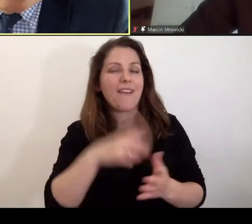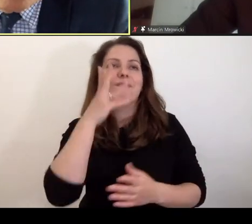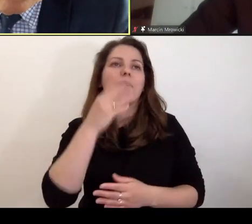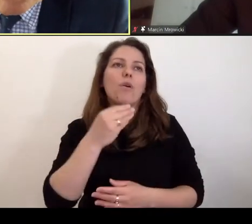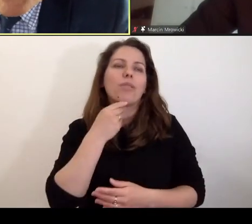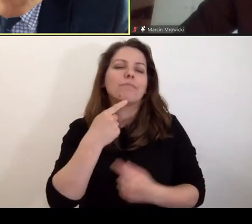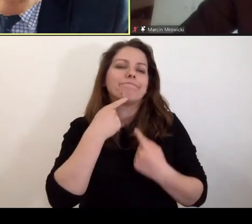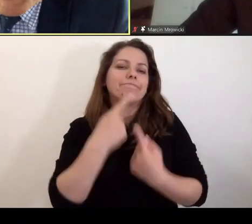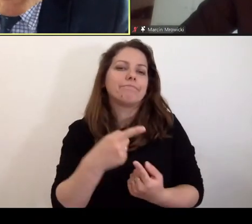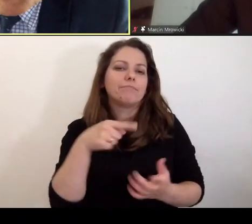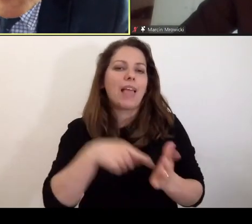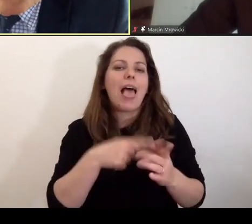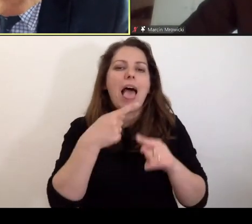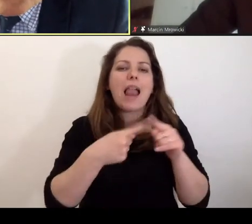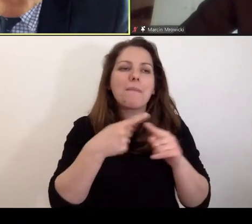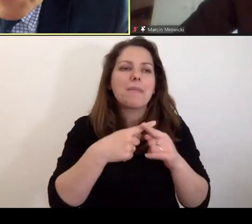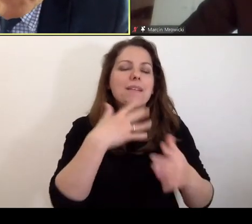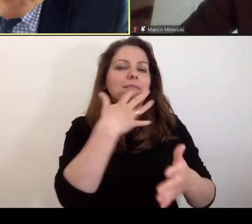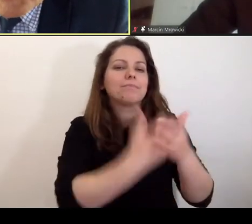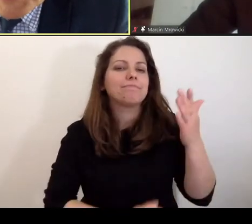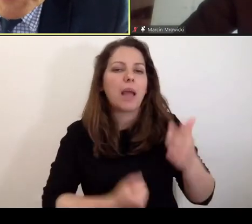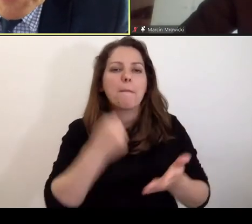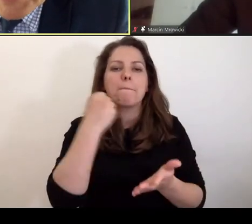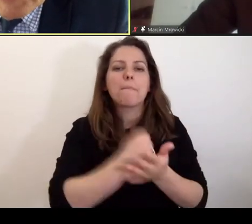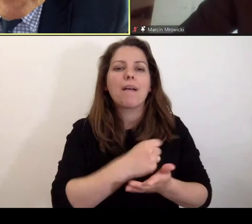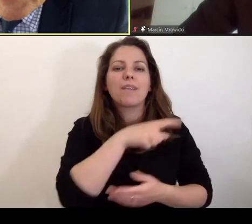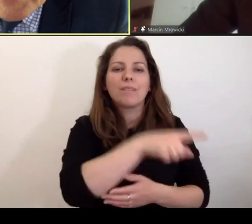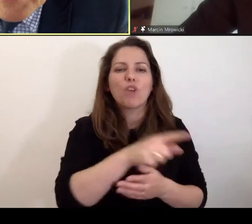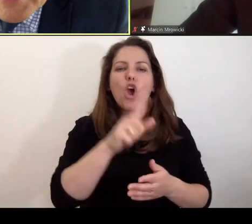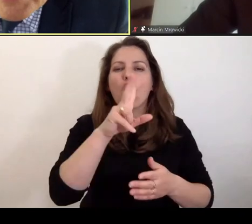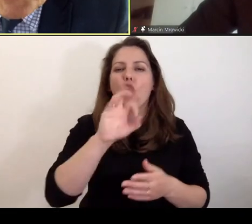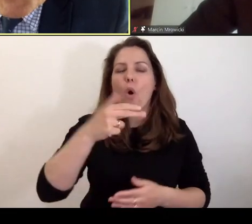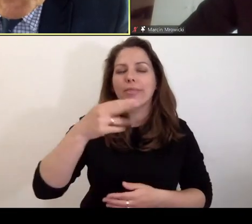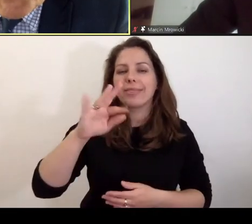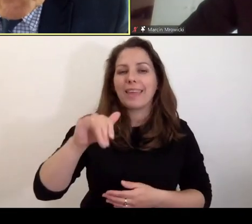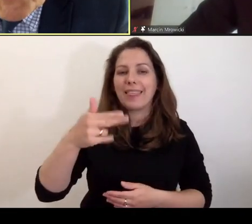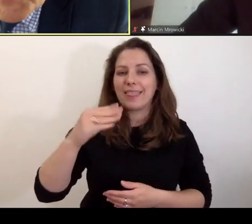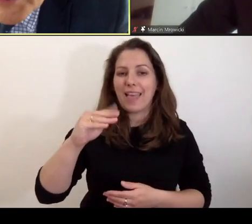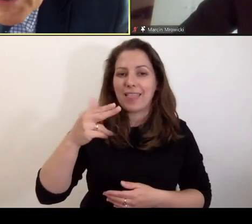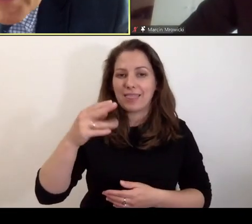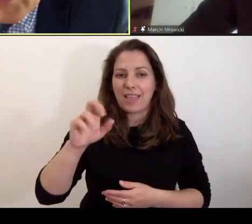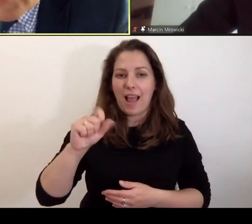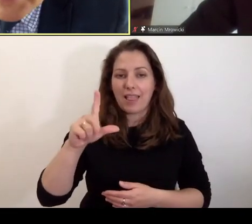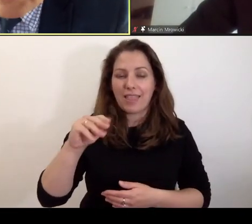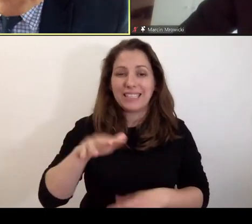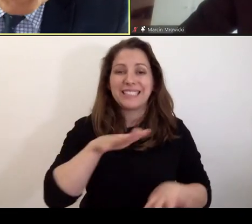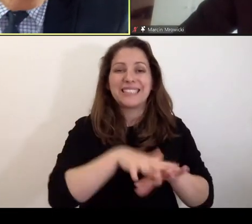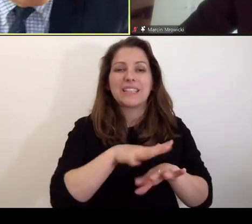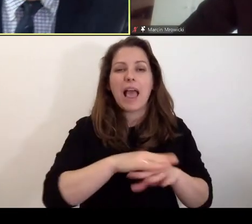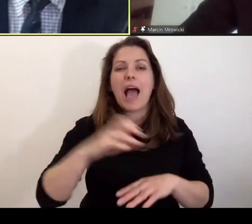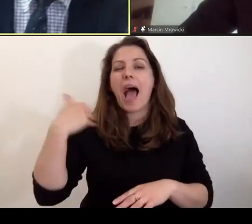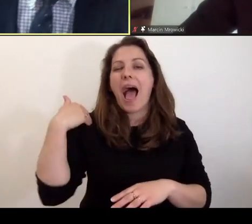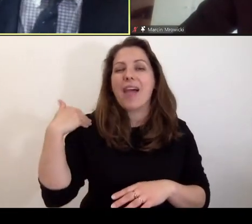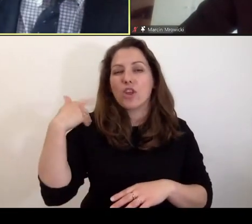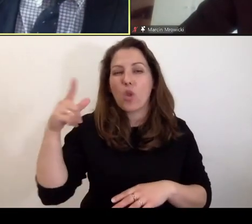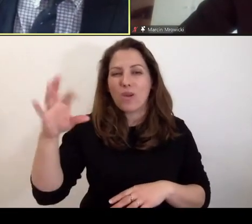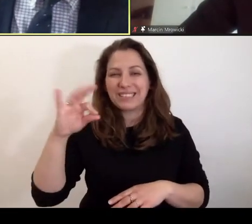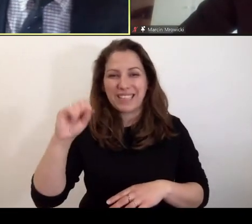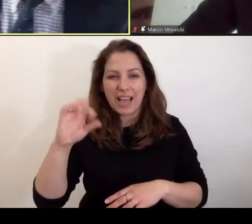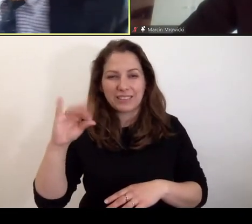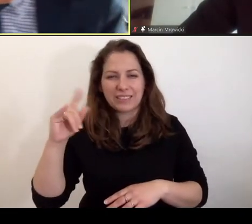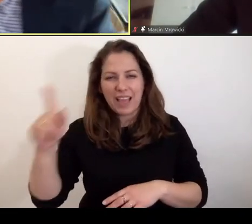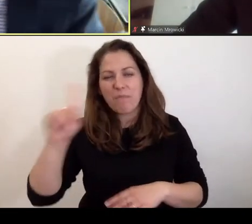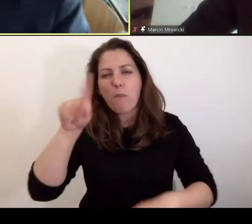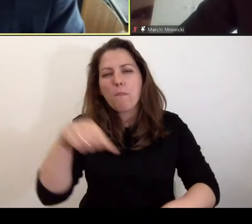że to jest element zaczerpnięty z prawa kontynentalnego. Że w systemach ryglosaskich to prokurator jest po